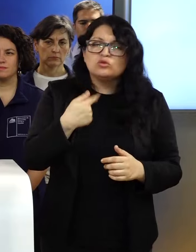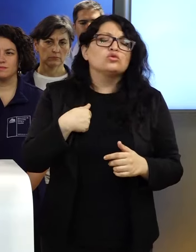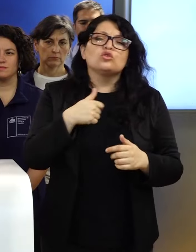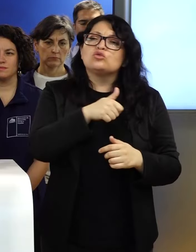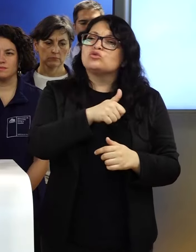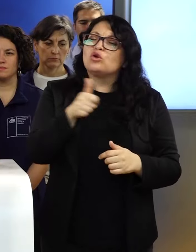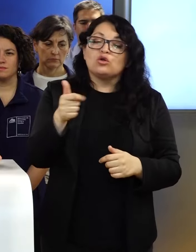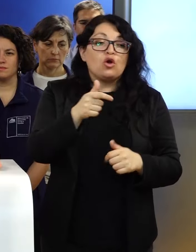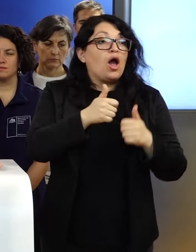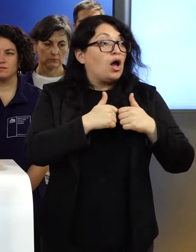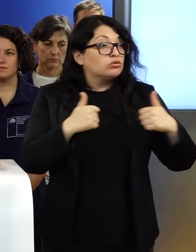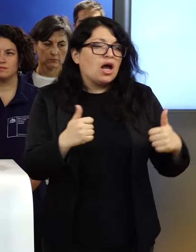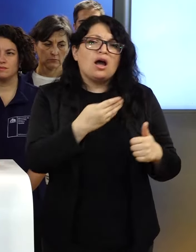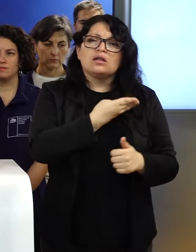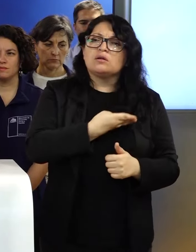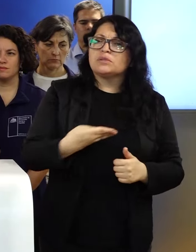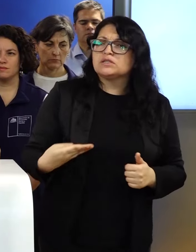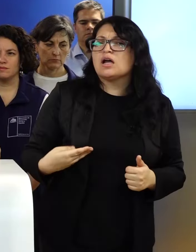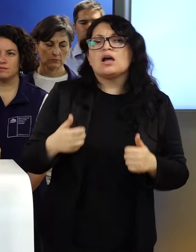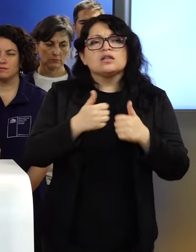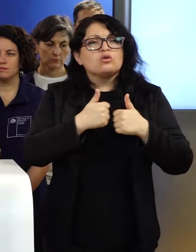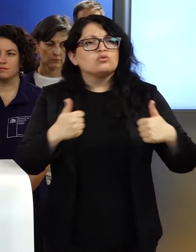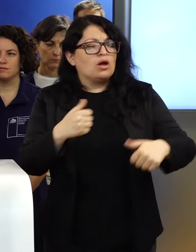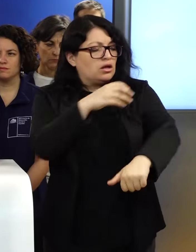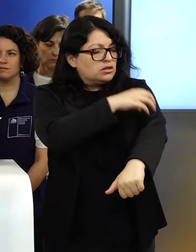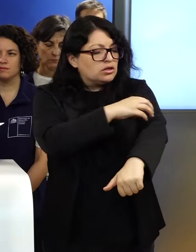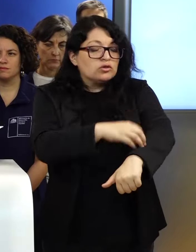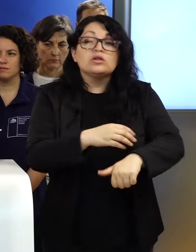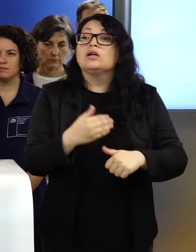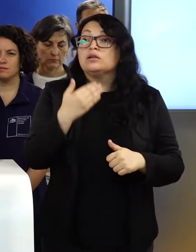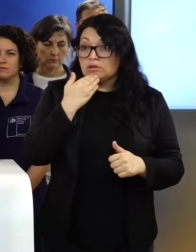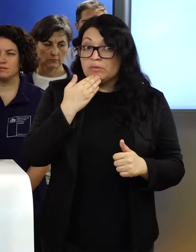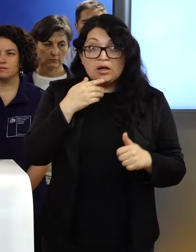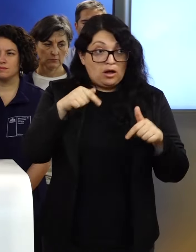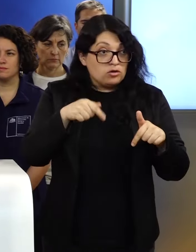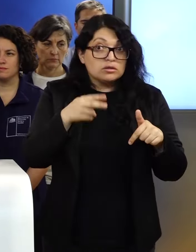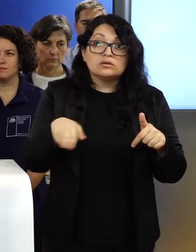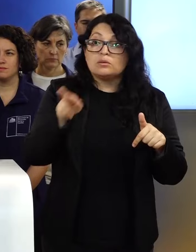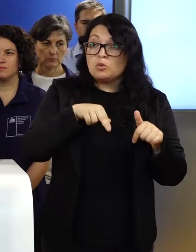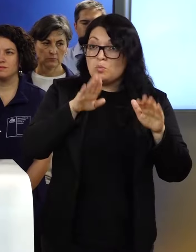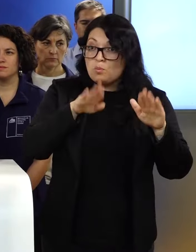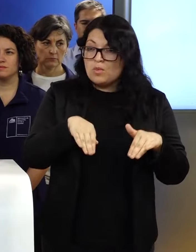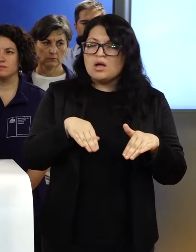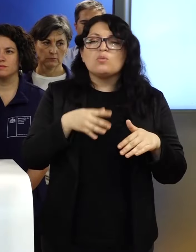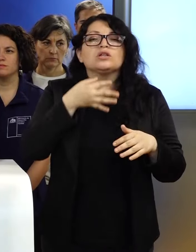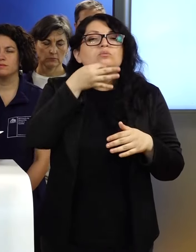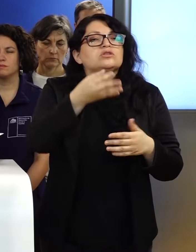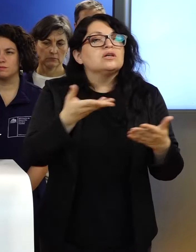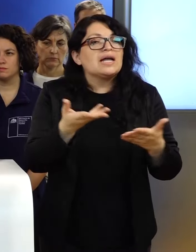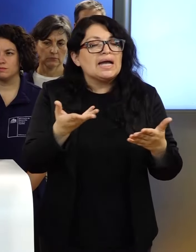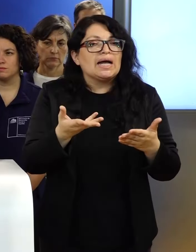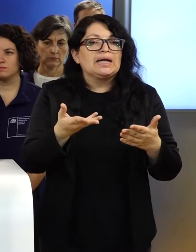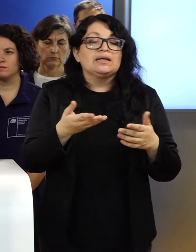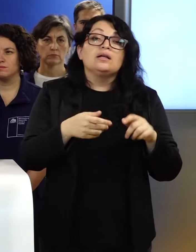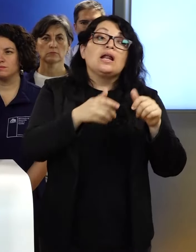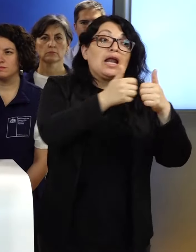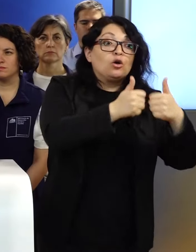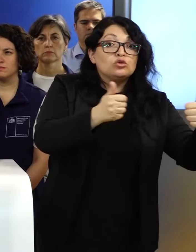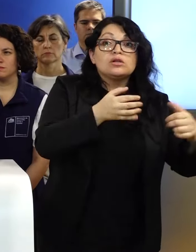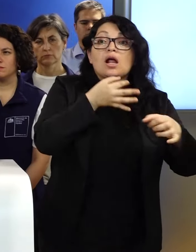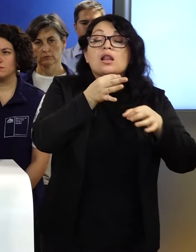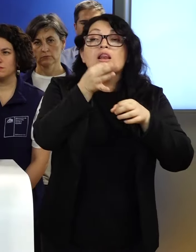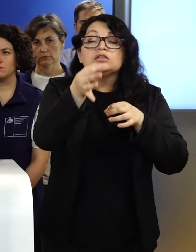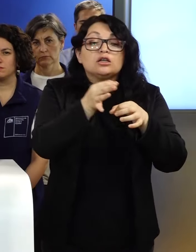las autoridades, el presidente de la República, las autoridades regionales y que estamos ratificando aquí a seguir las orientaciones de las